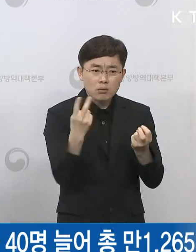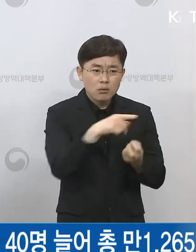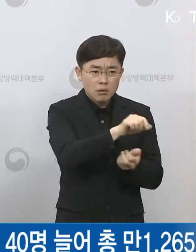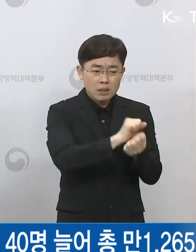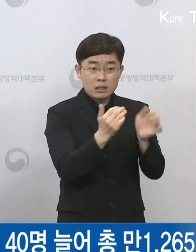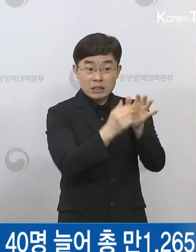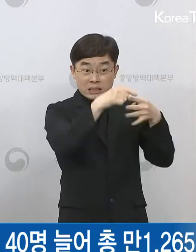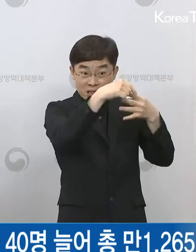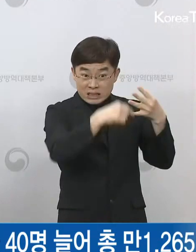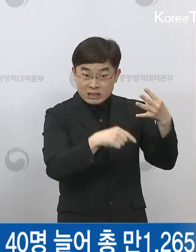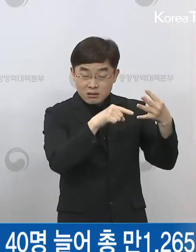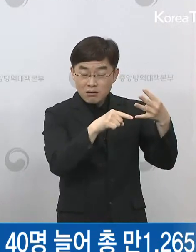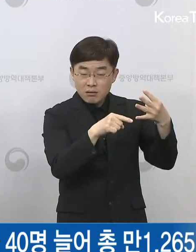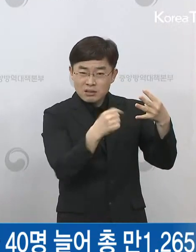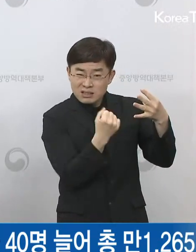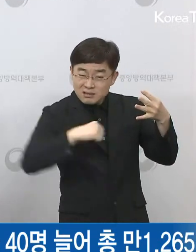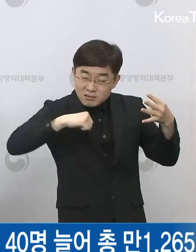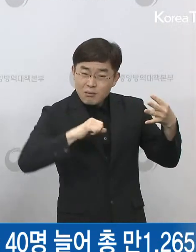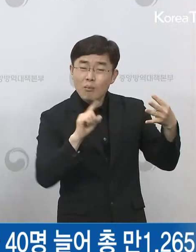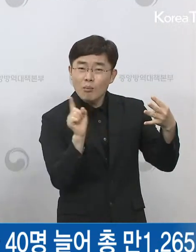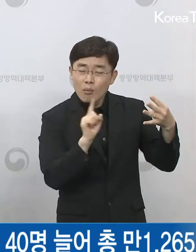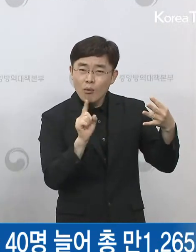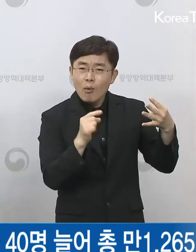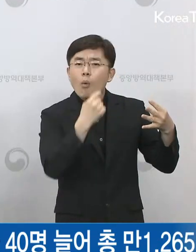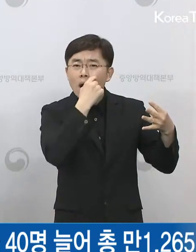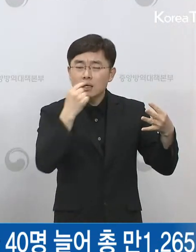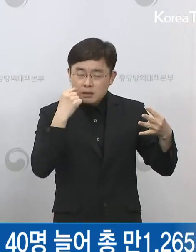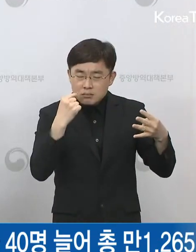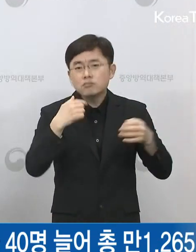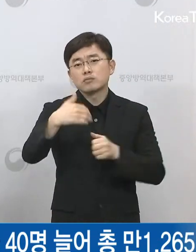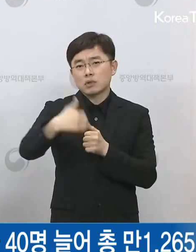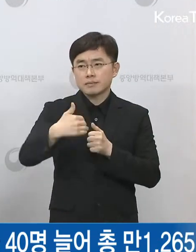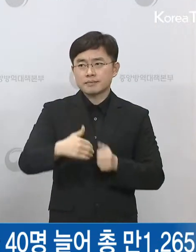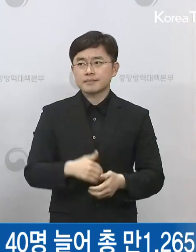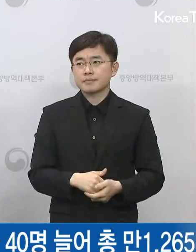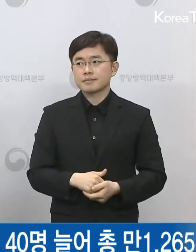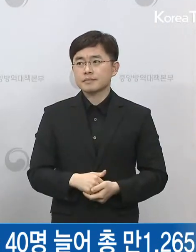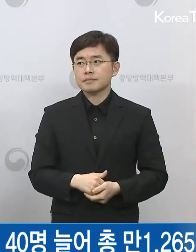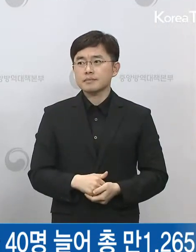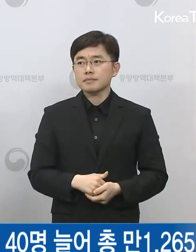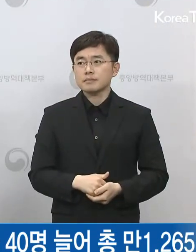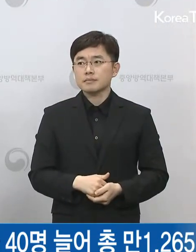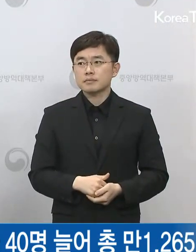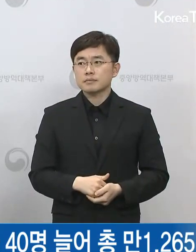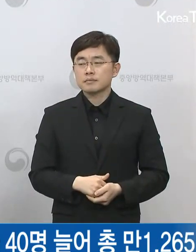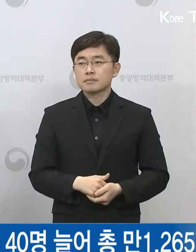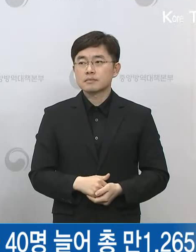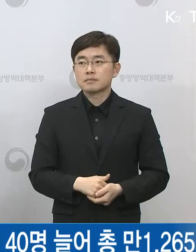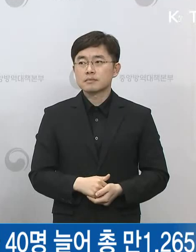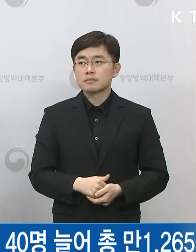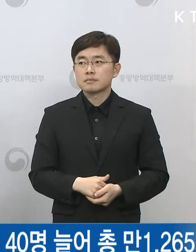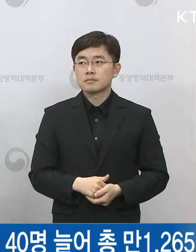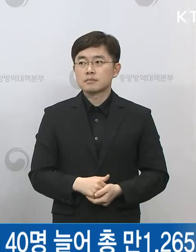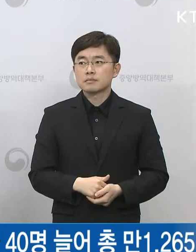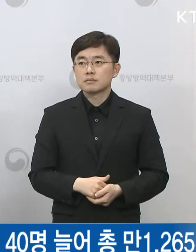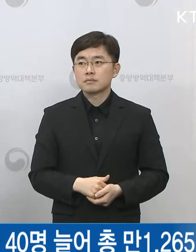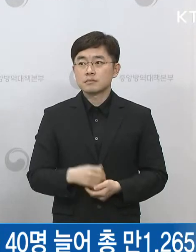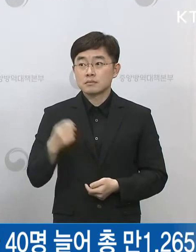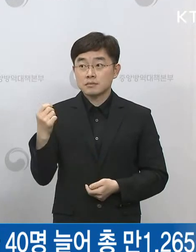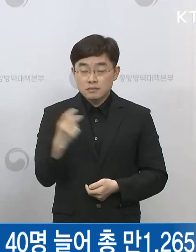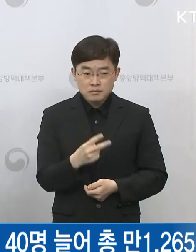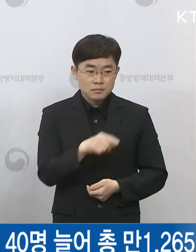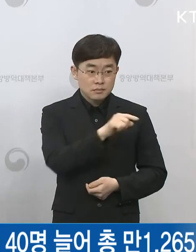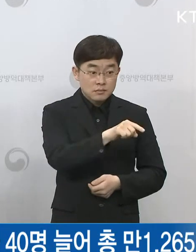수칙을 위반했었는지 확인해달라는 말씀하셨고 그리고 부천